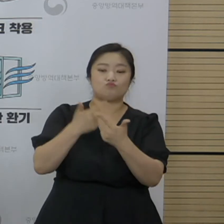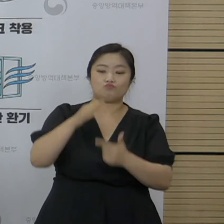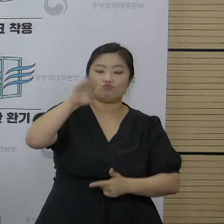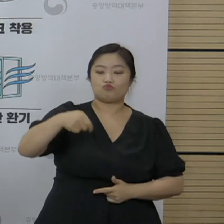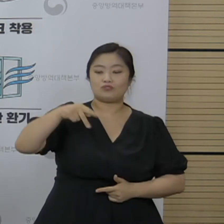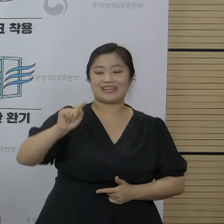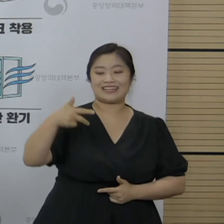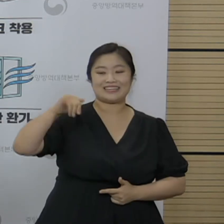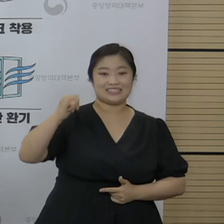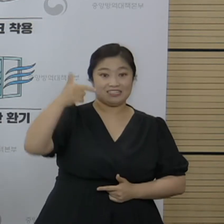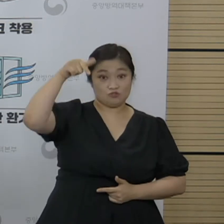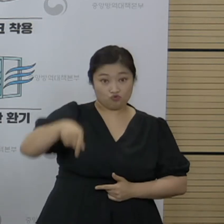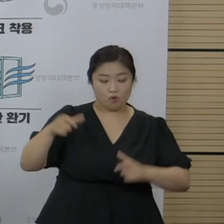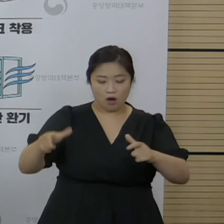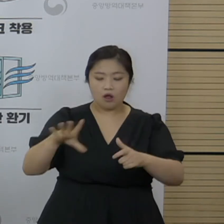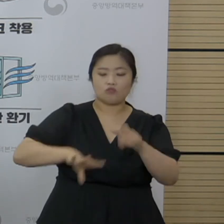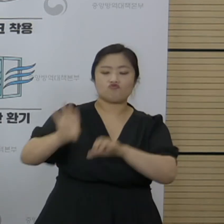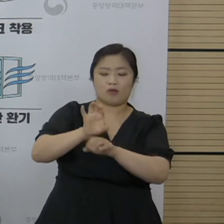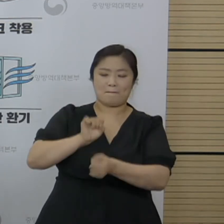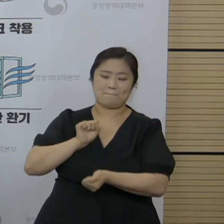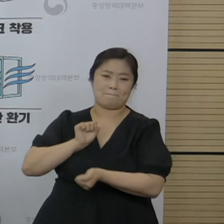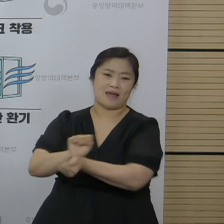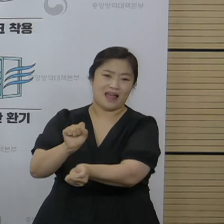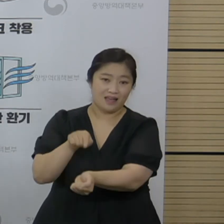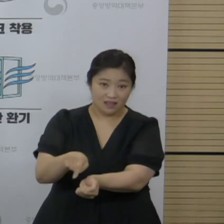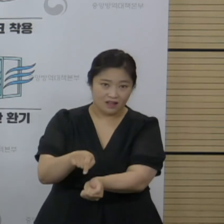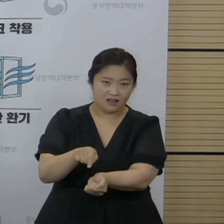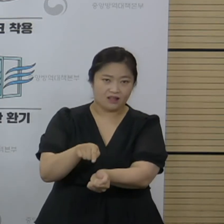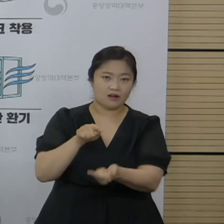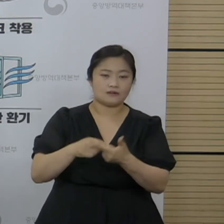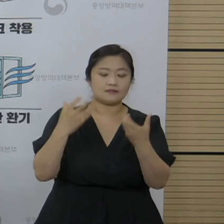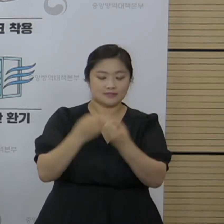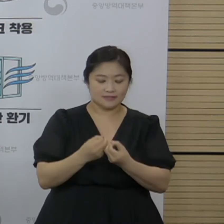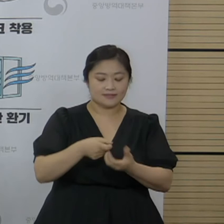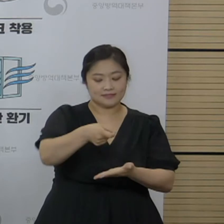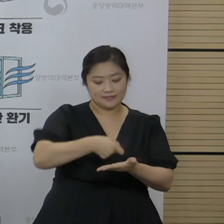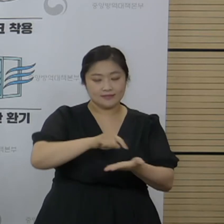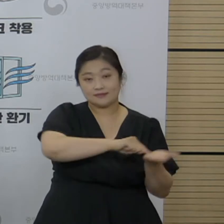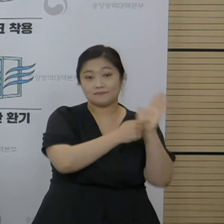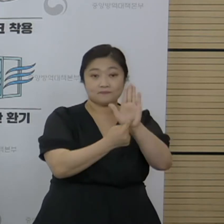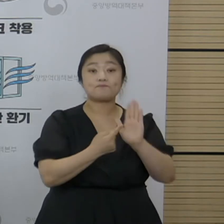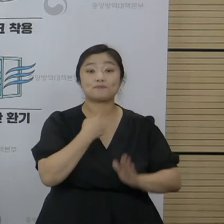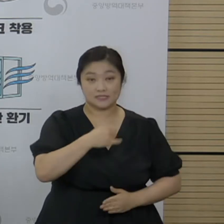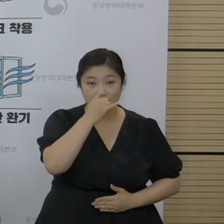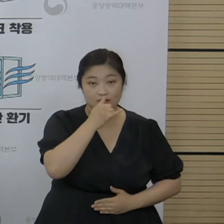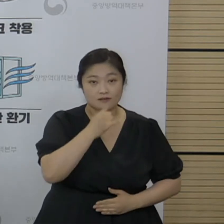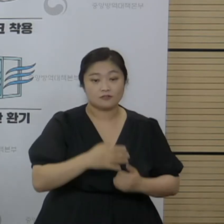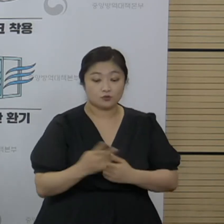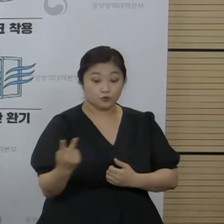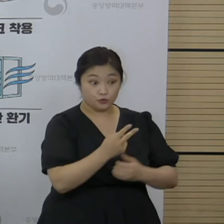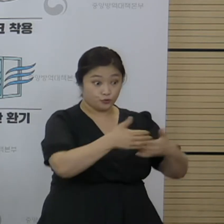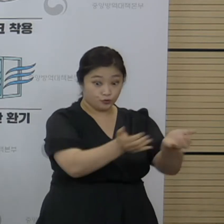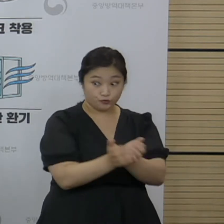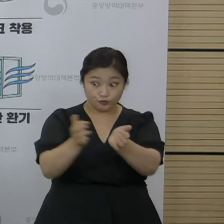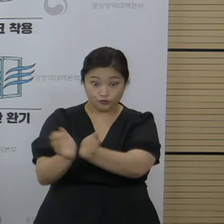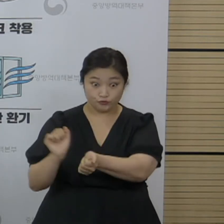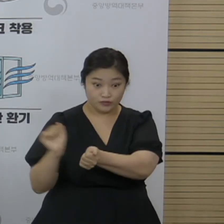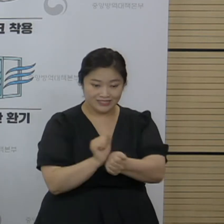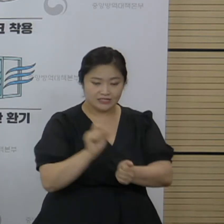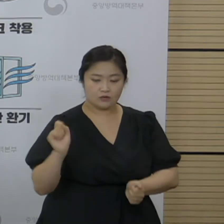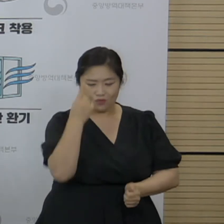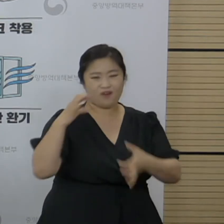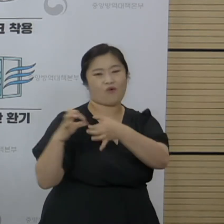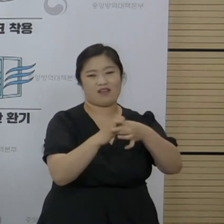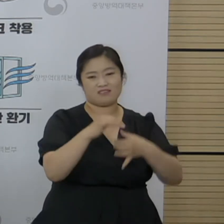클럽에서 추가 전파시킨 이런 감염 경로를 기술 제시한 바 있습니다. 두 집단 감염은 역학적으로